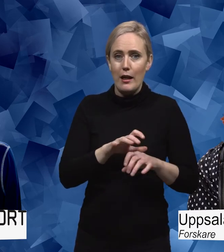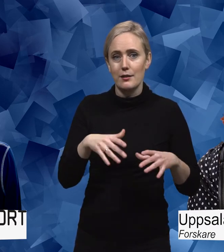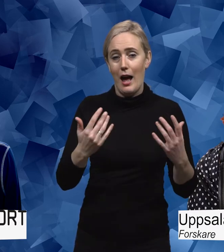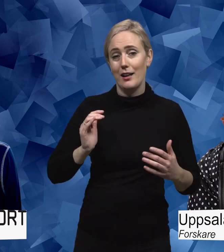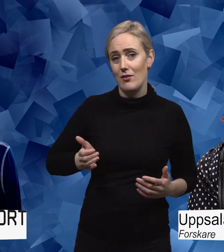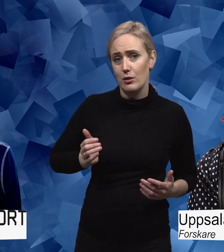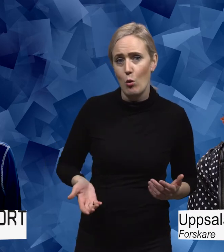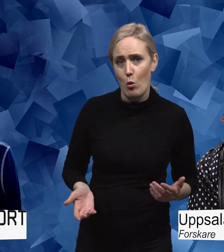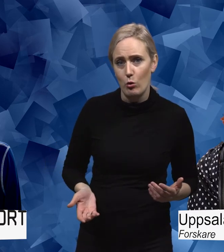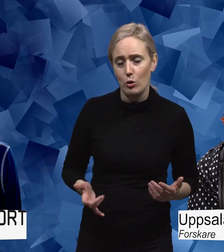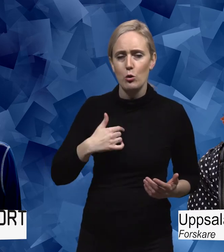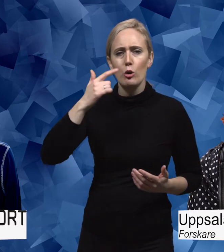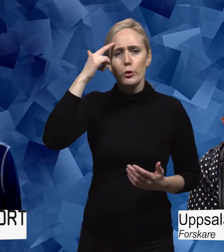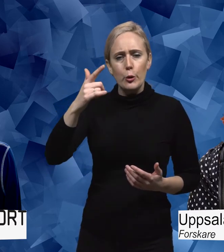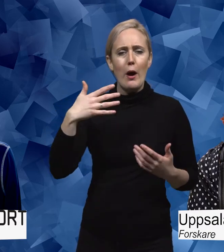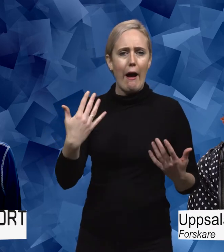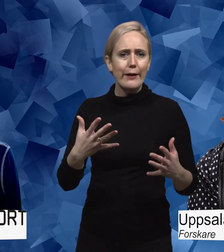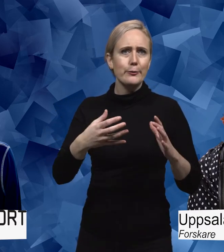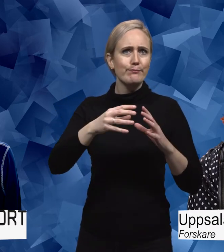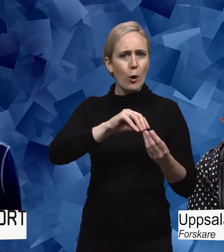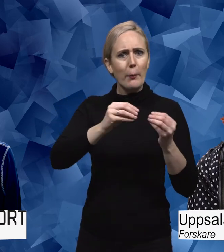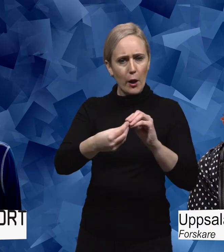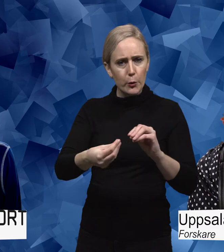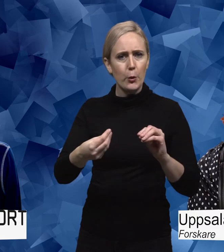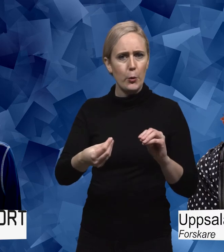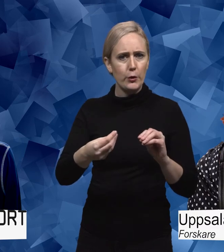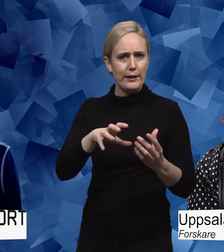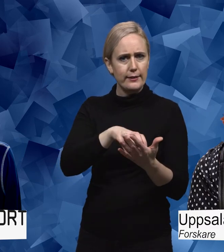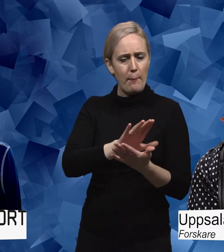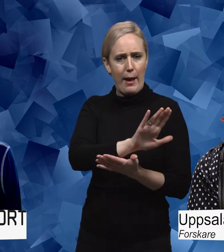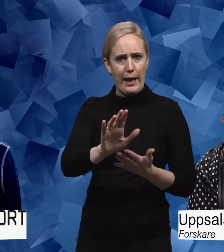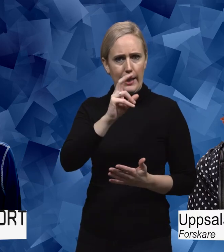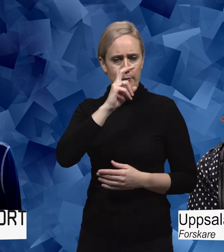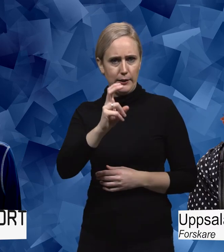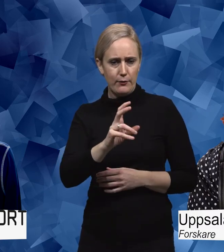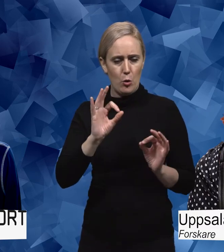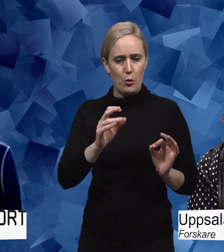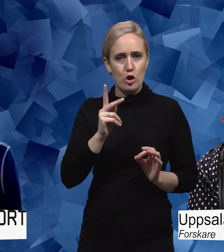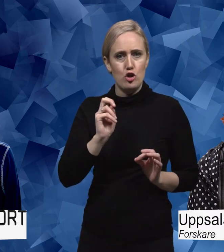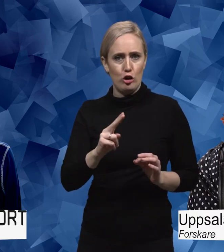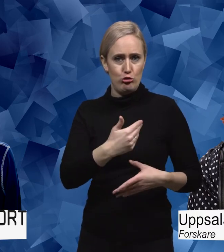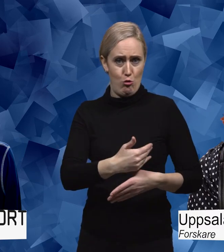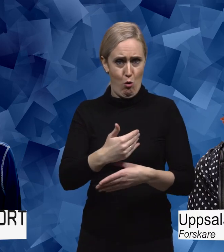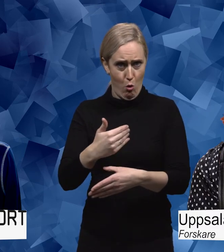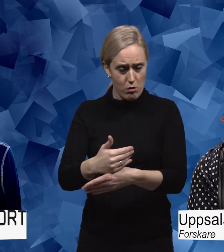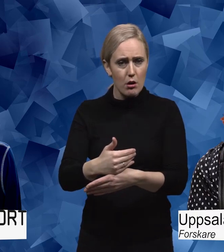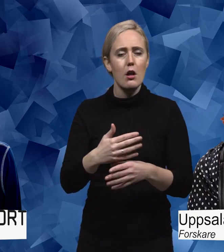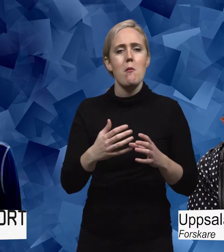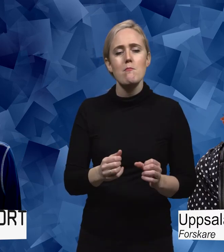Och jag tror att det kanske är en kombination av samhällets syn på könsroller i och för sig. Men också